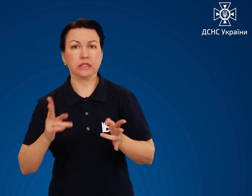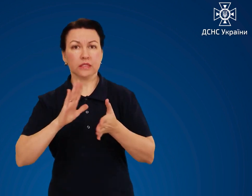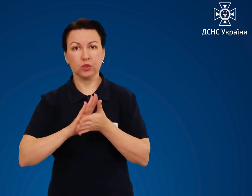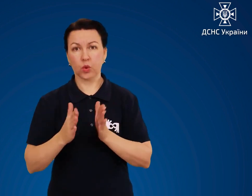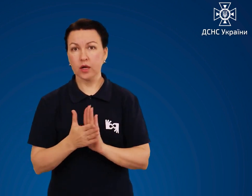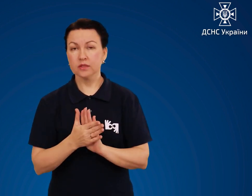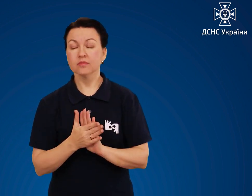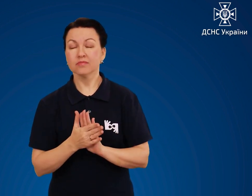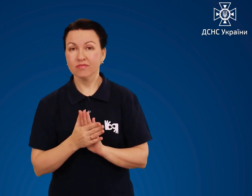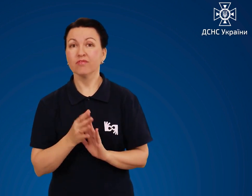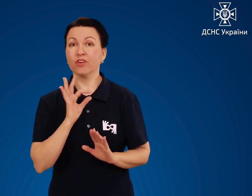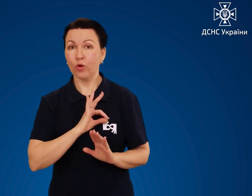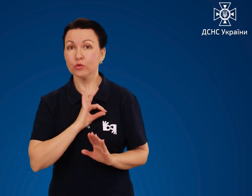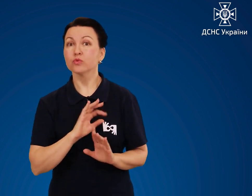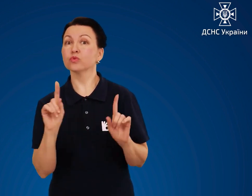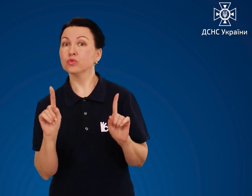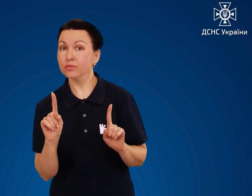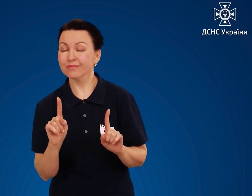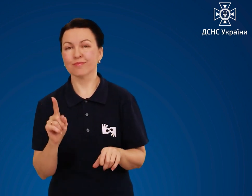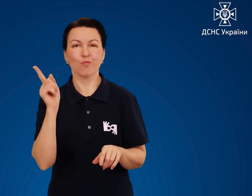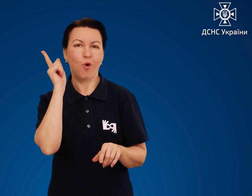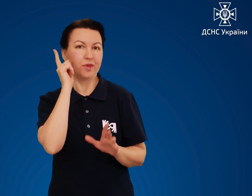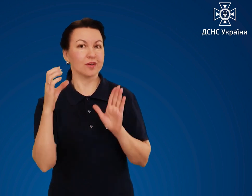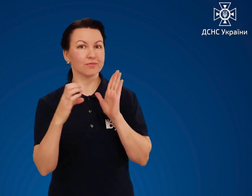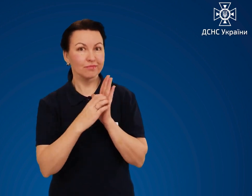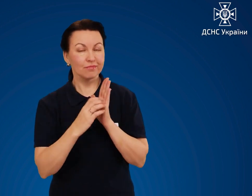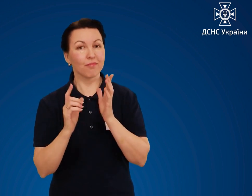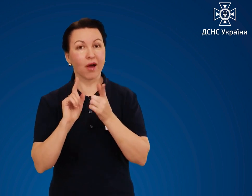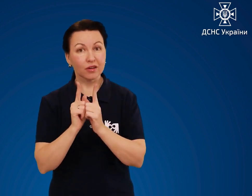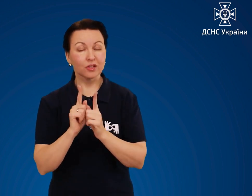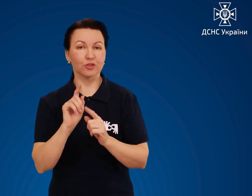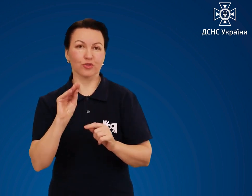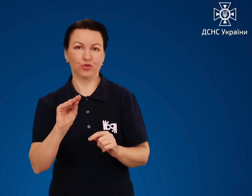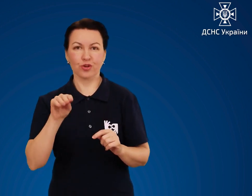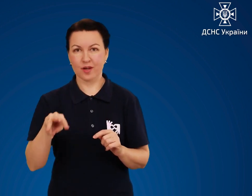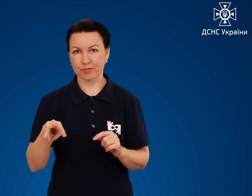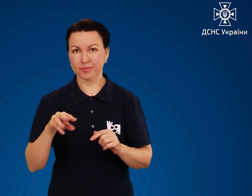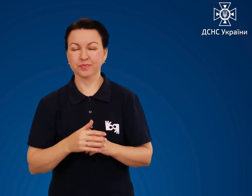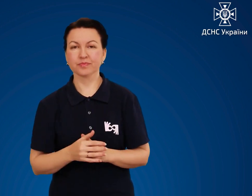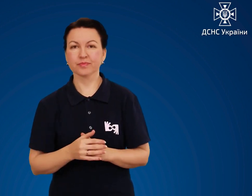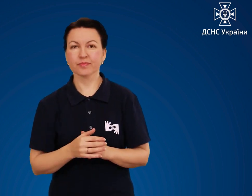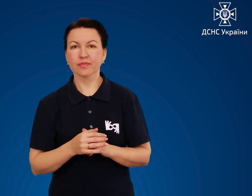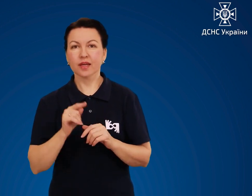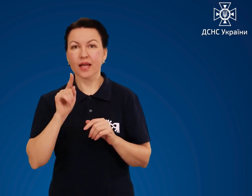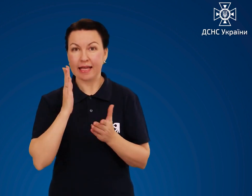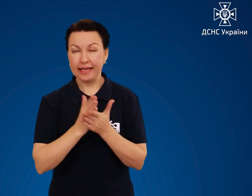використовуючи мобільний додаток «Перекладач ЖМ». У розділі «СОС»